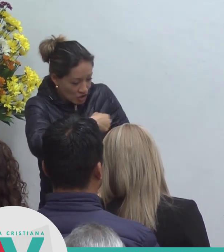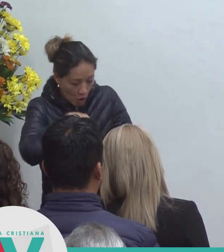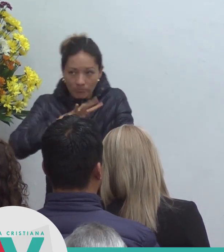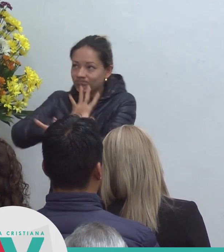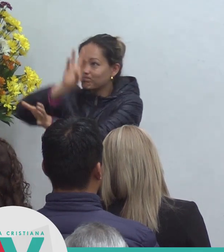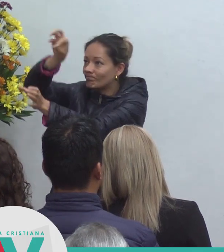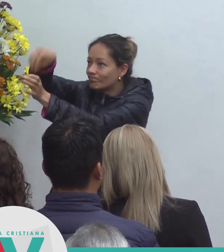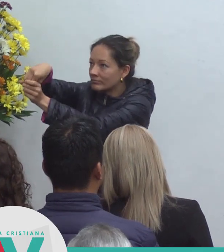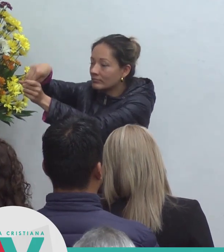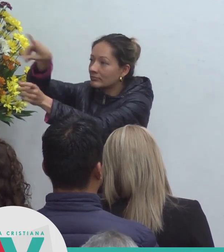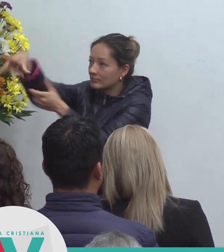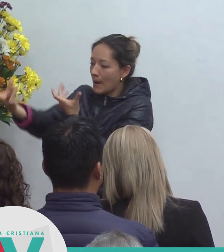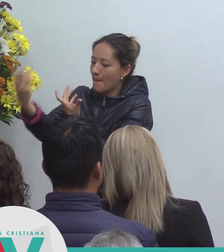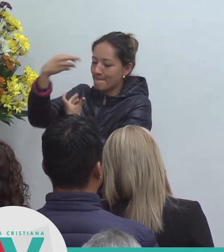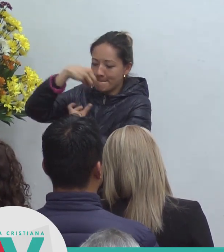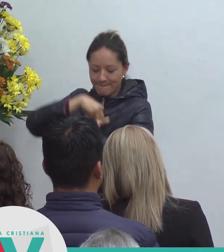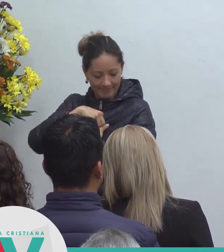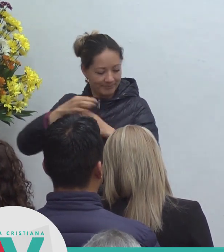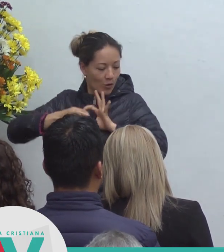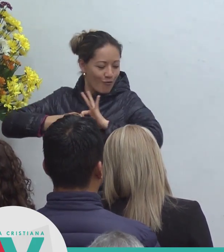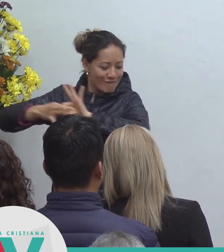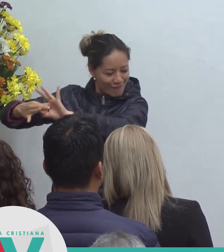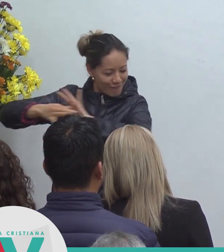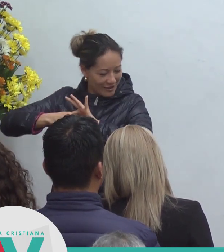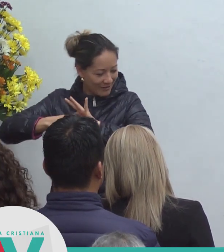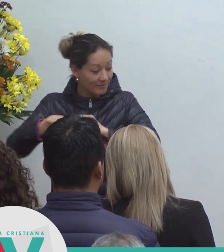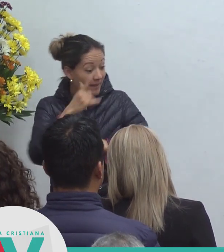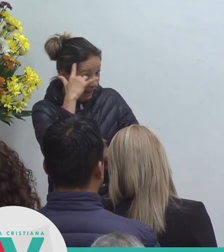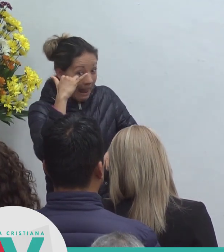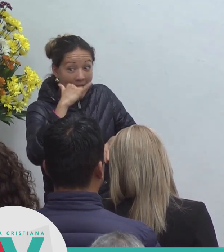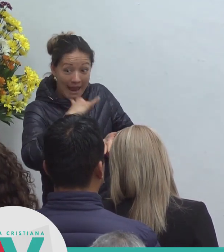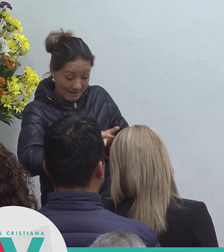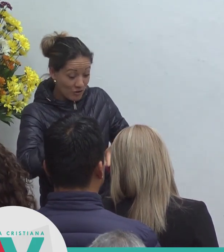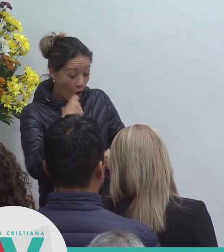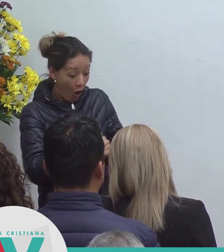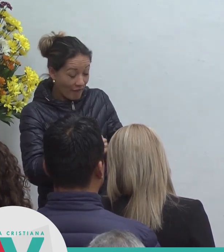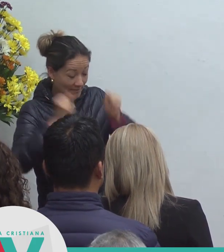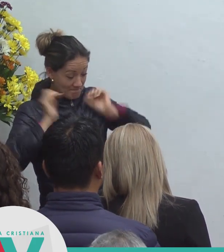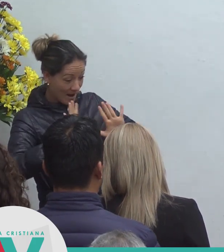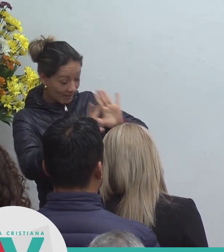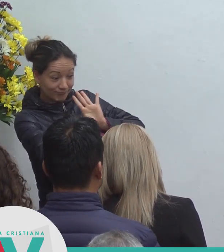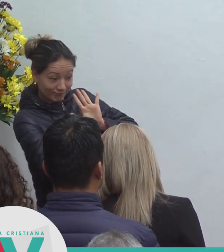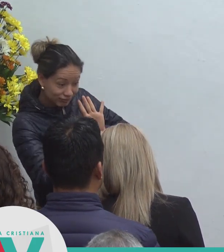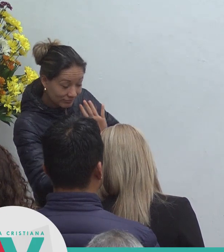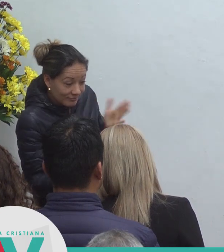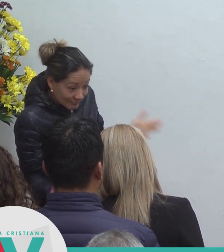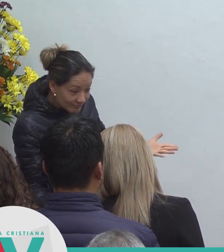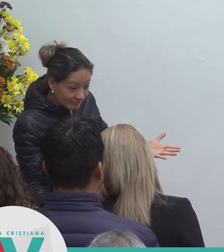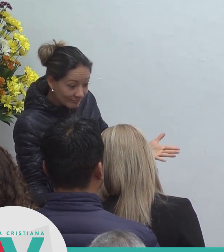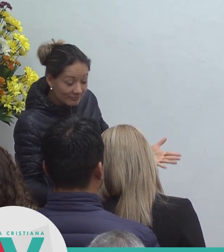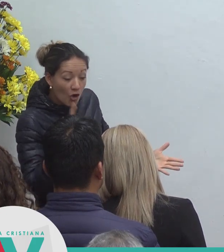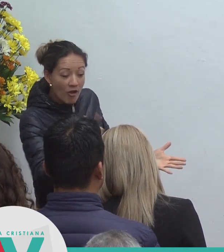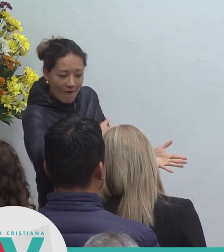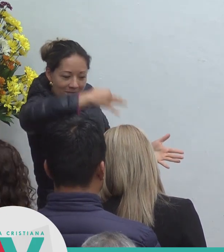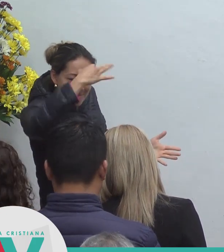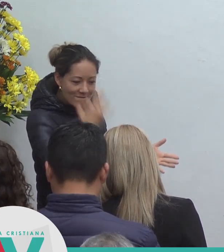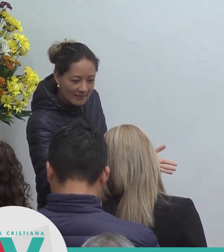padre en mí de otra manera creedme por las mismas obras de cierto de ciertos digo el que en mí cree